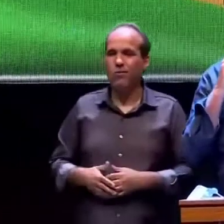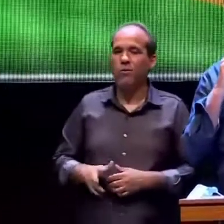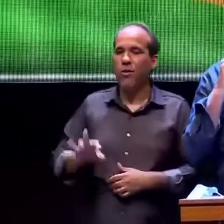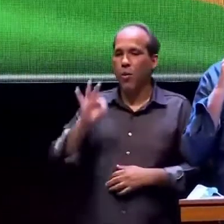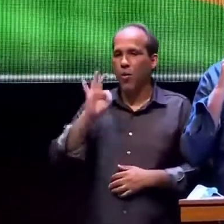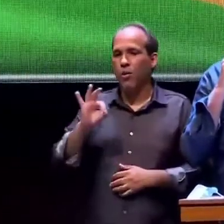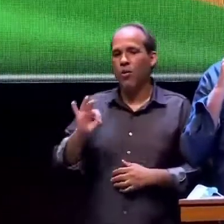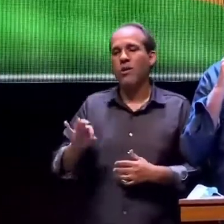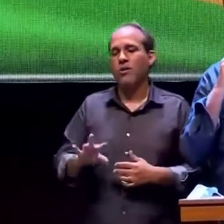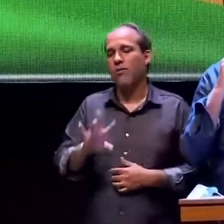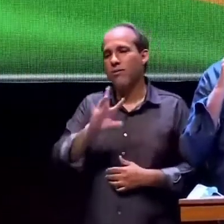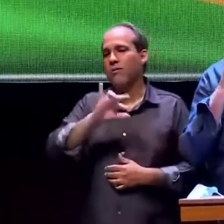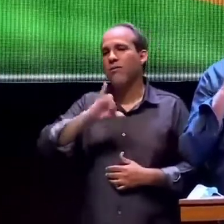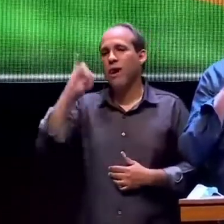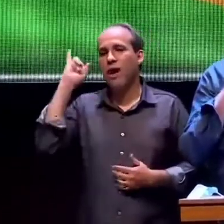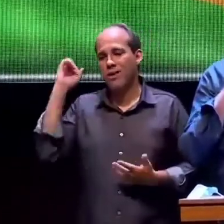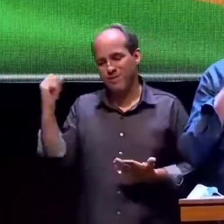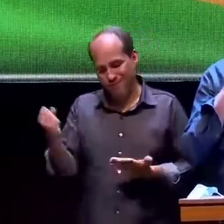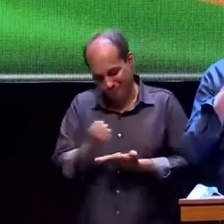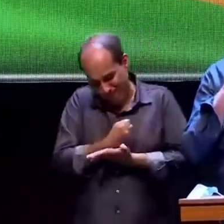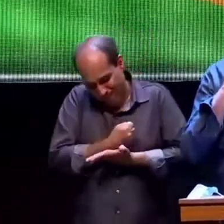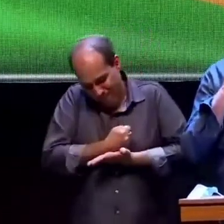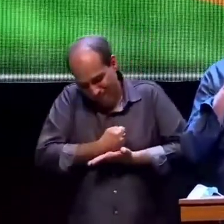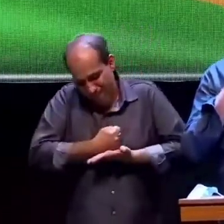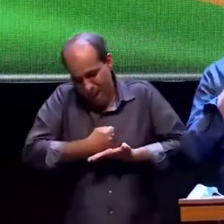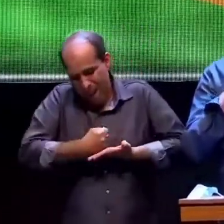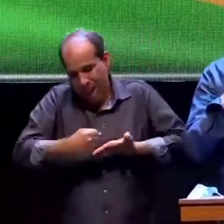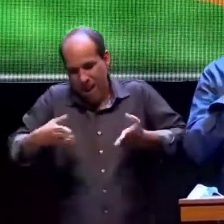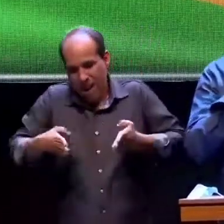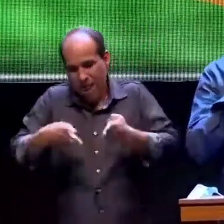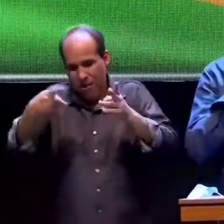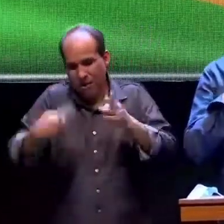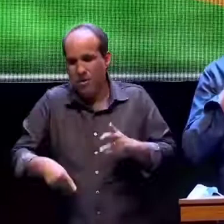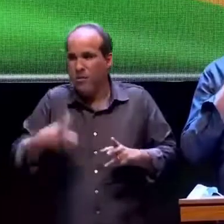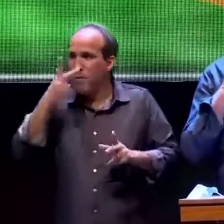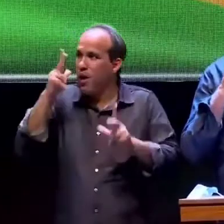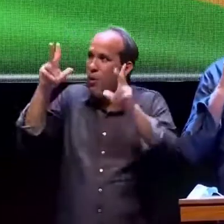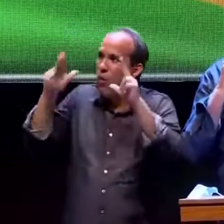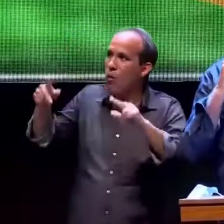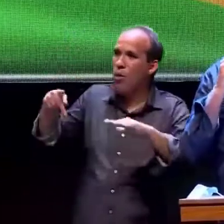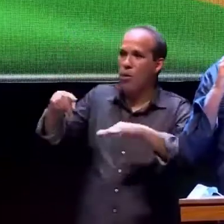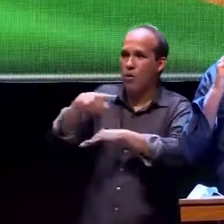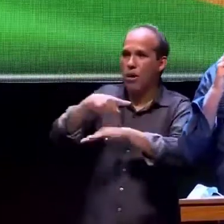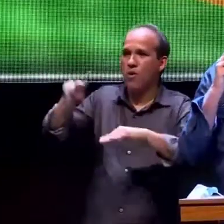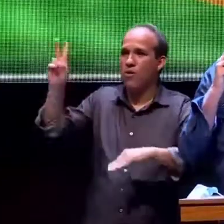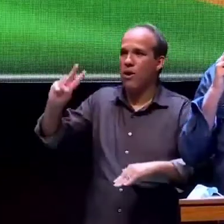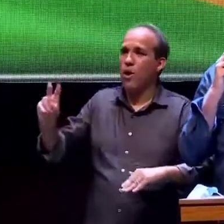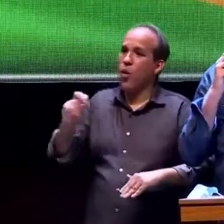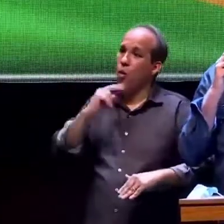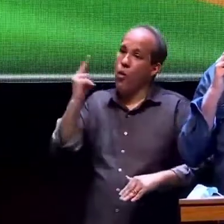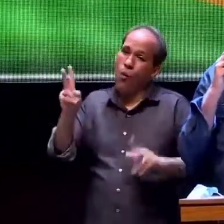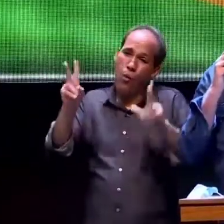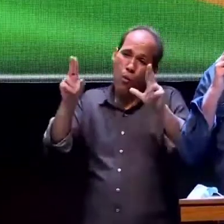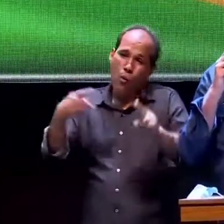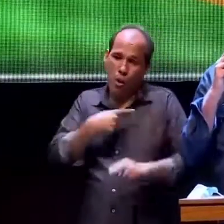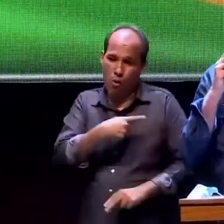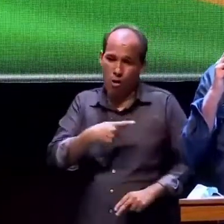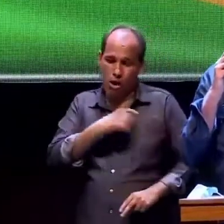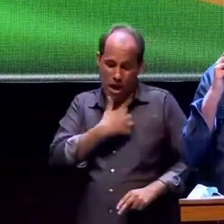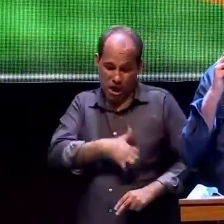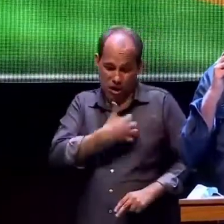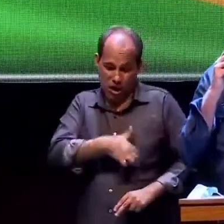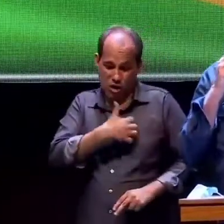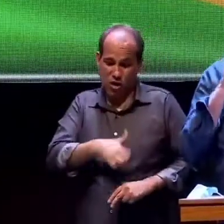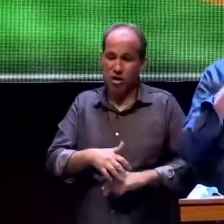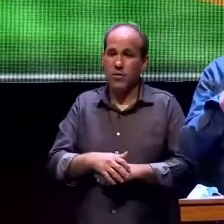estaríamos num caminho da Venezuela ou da nossa Argentina acredita